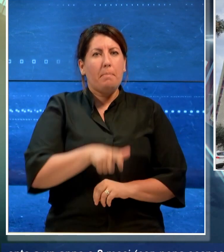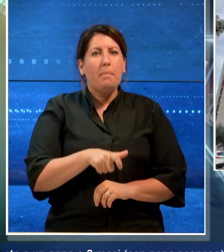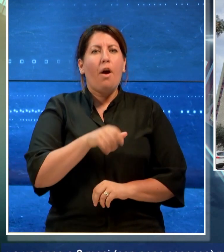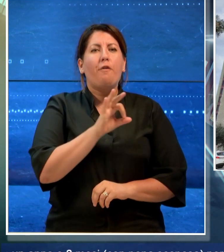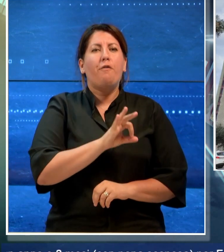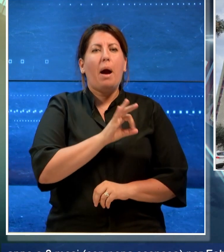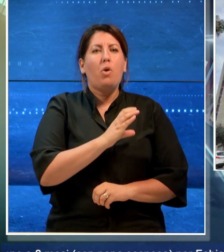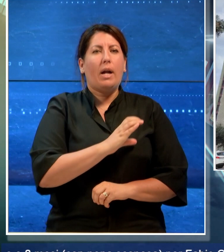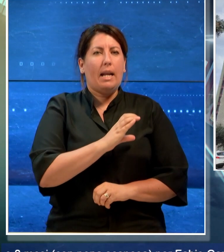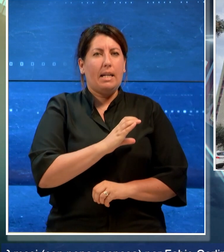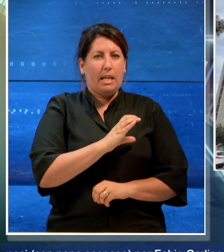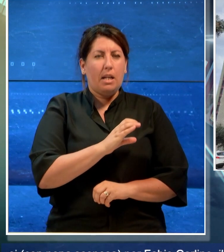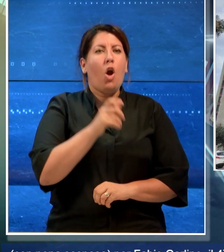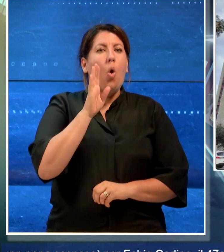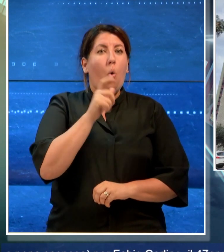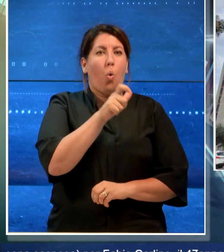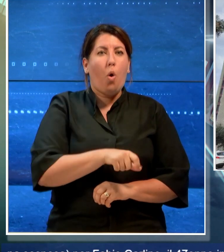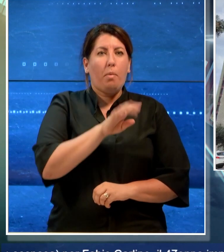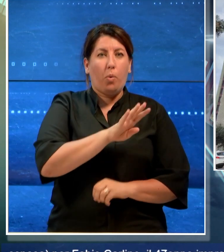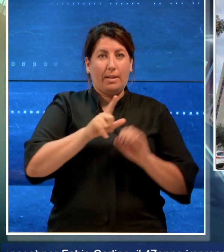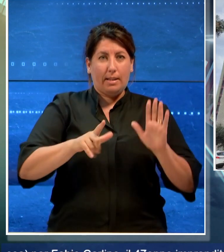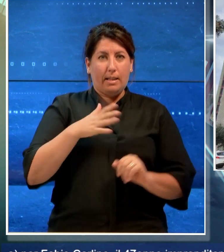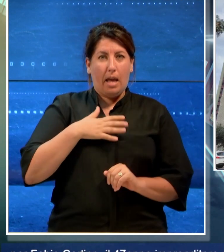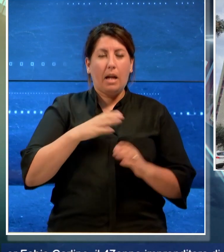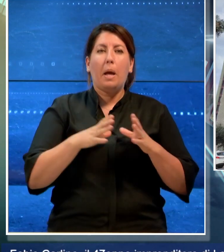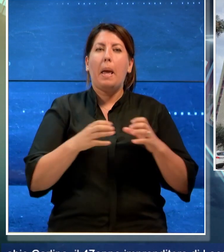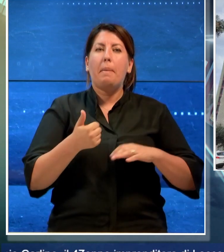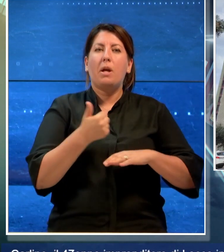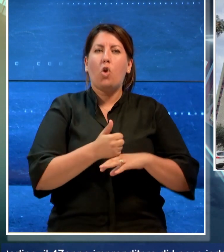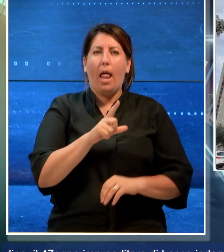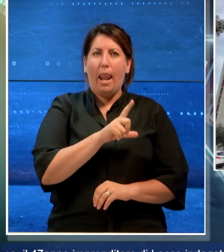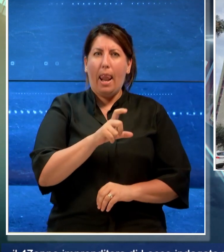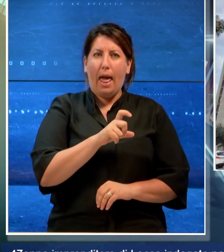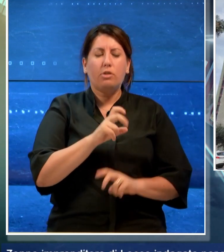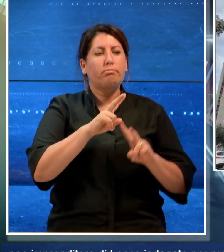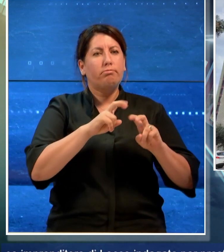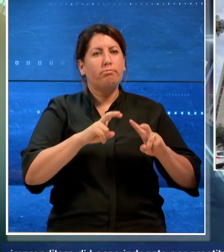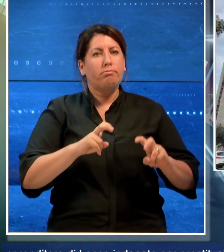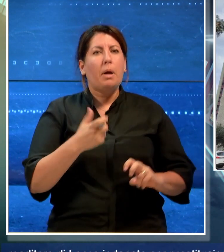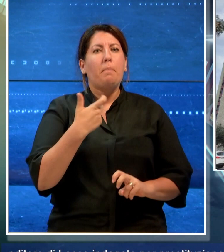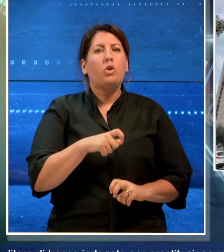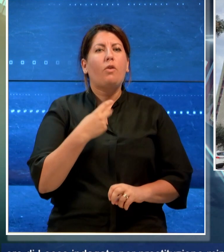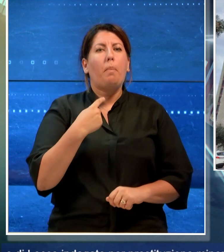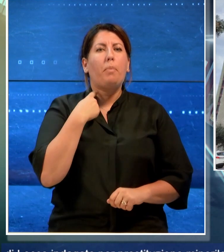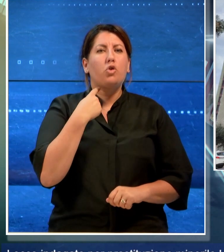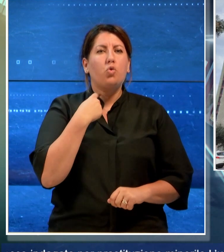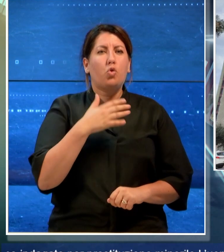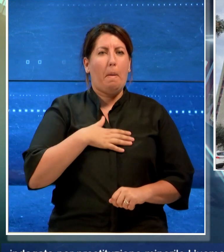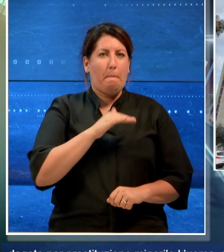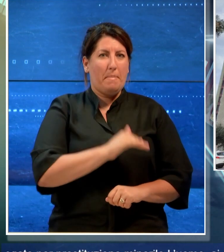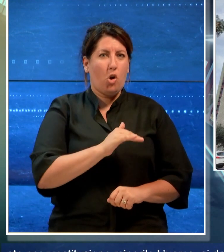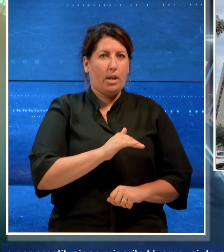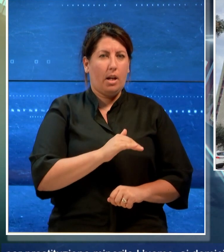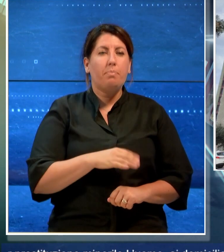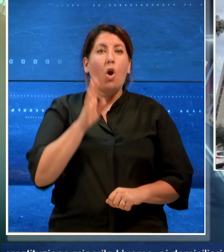Carlino, il 47enne imprenditore di Lecce indagato per prostituzione minorile. L